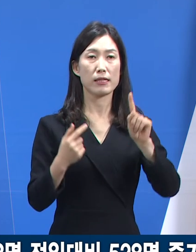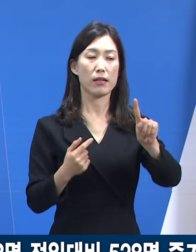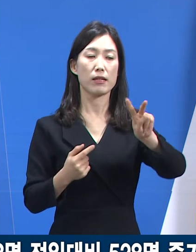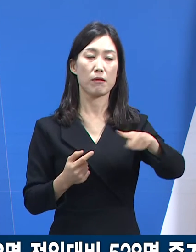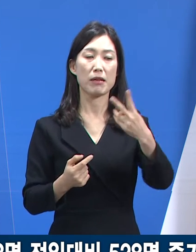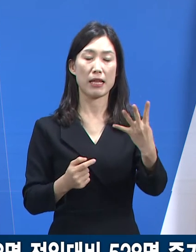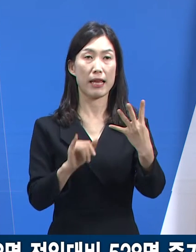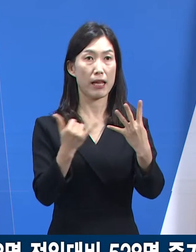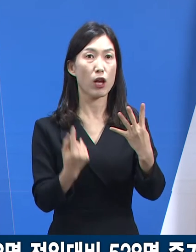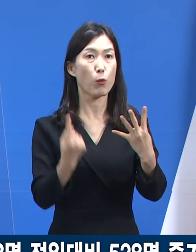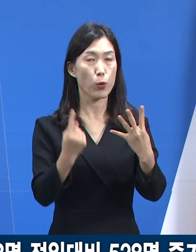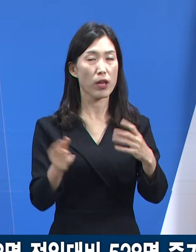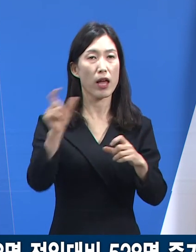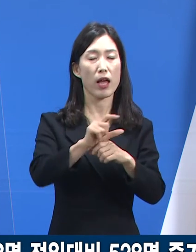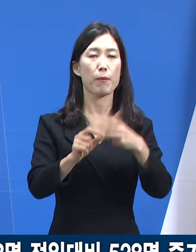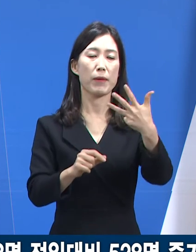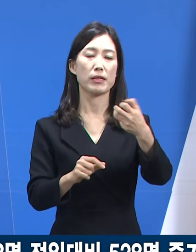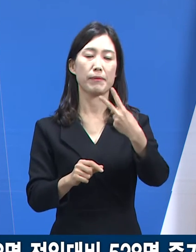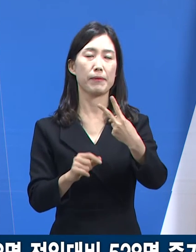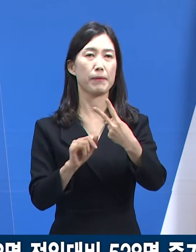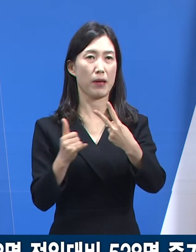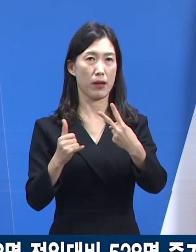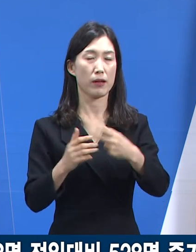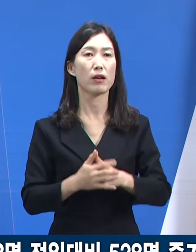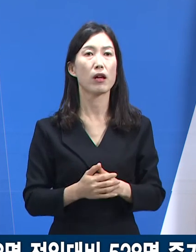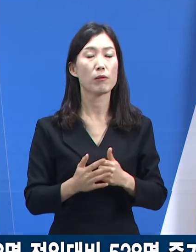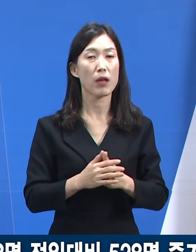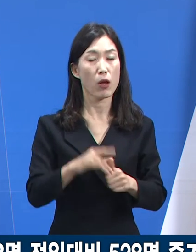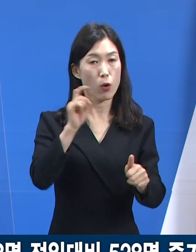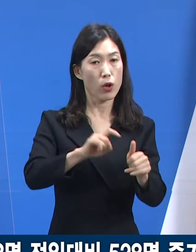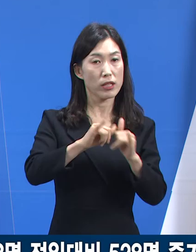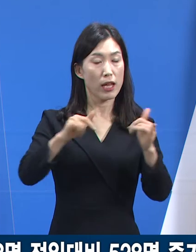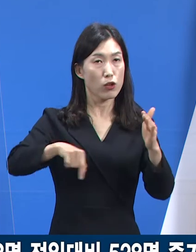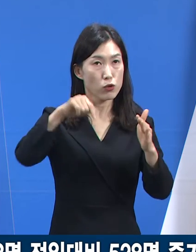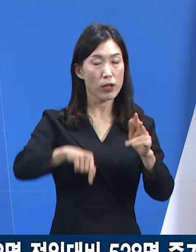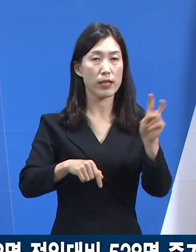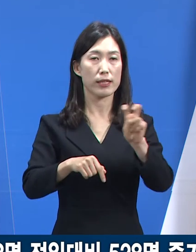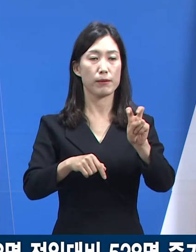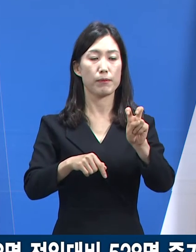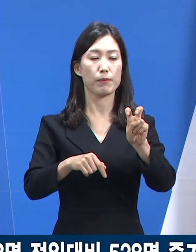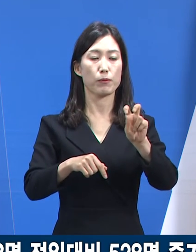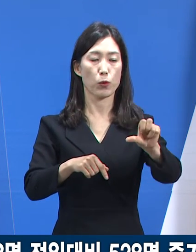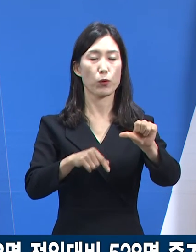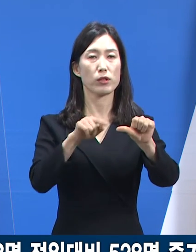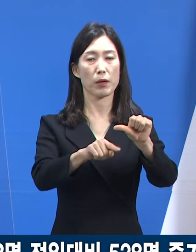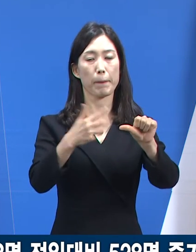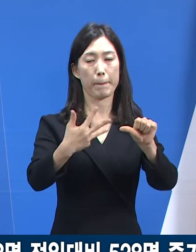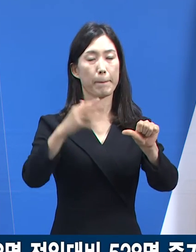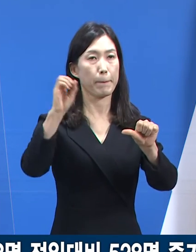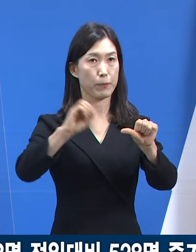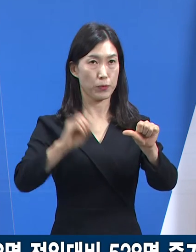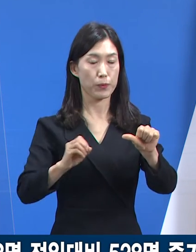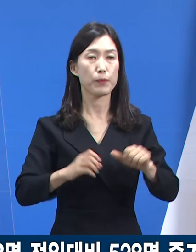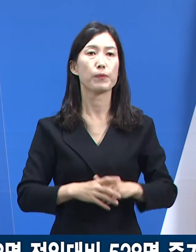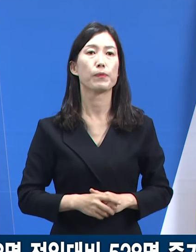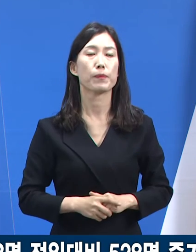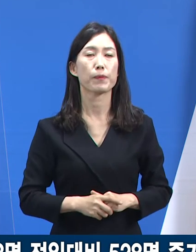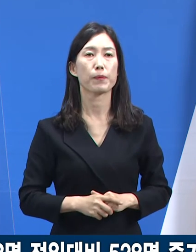,204명 대비 82명 증가한 수치로 전체 확진자 중 25.8%를 차지합니다.